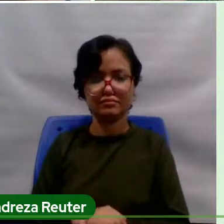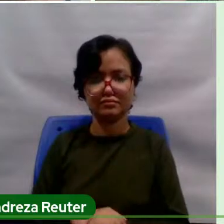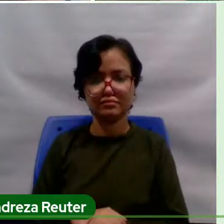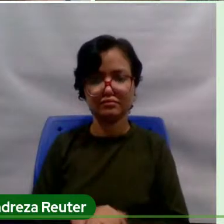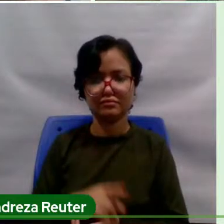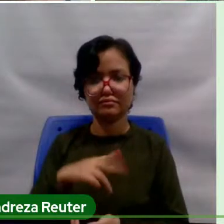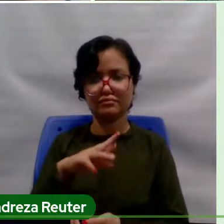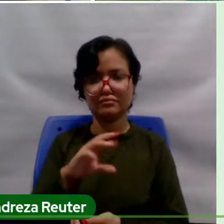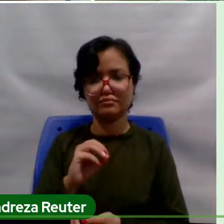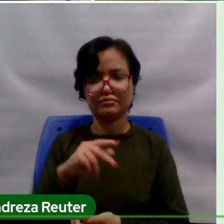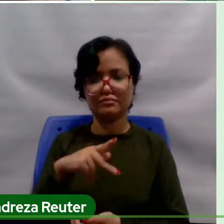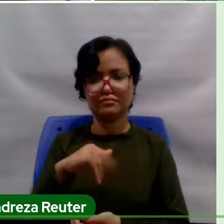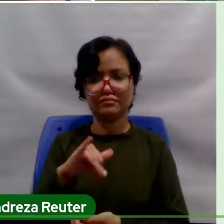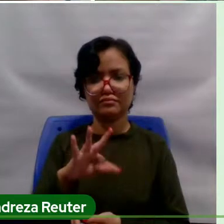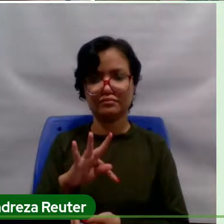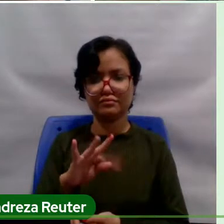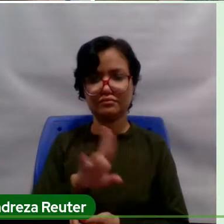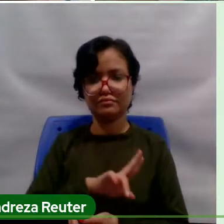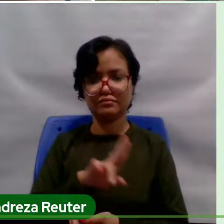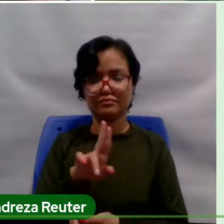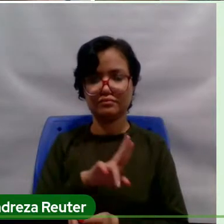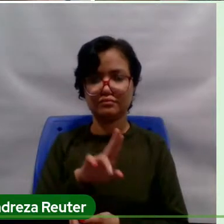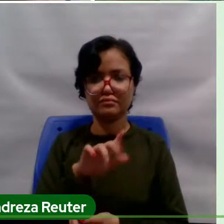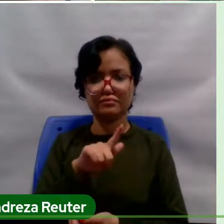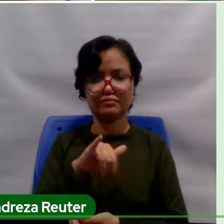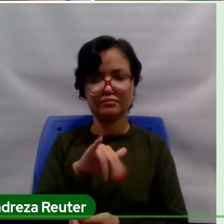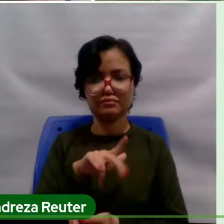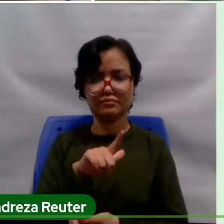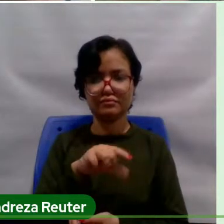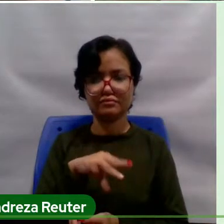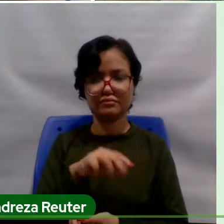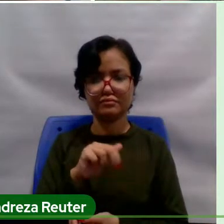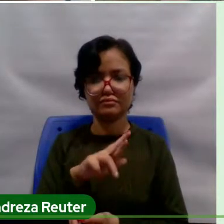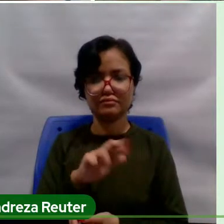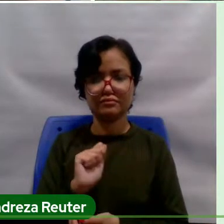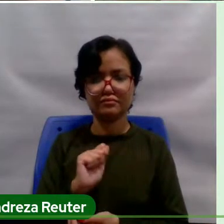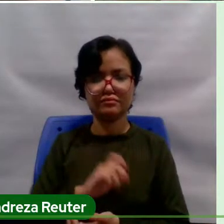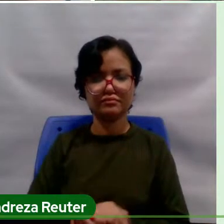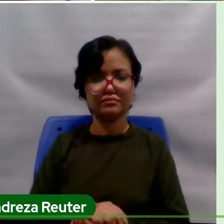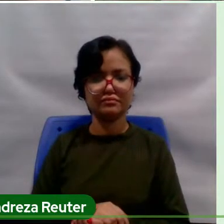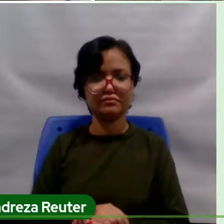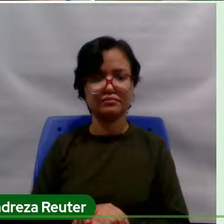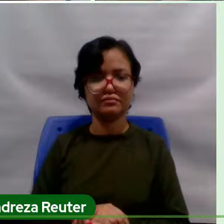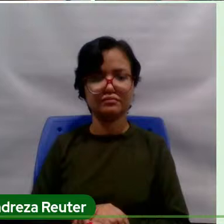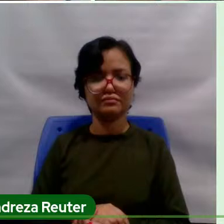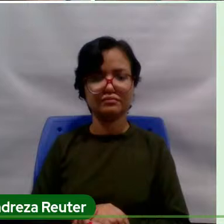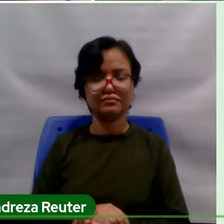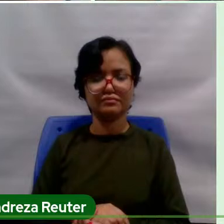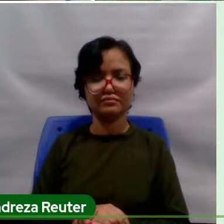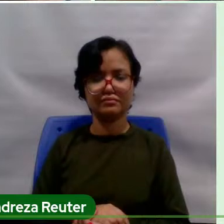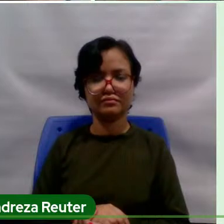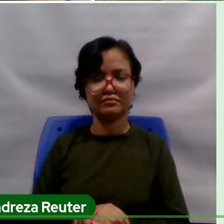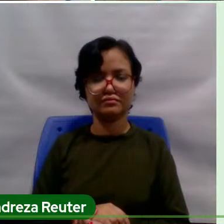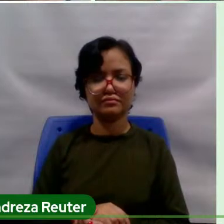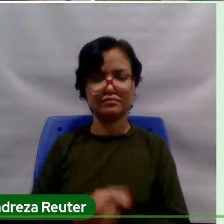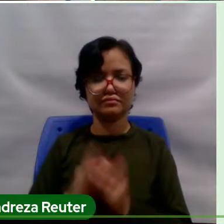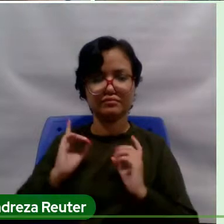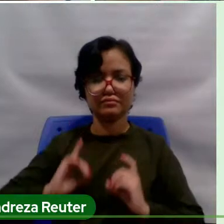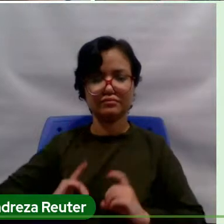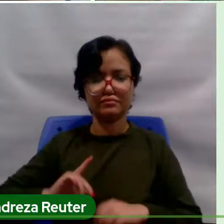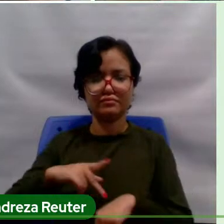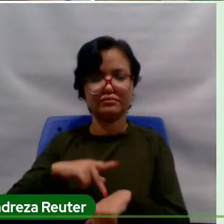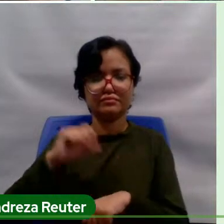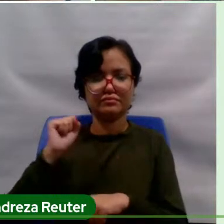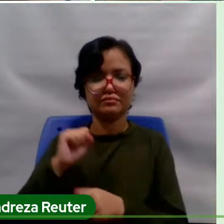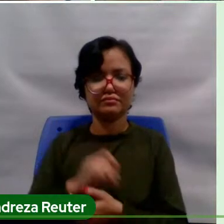doutora Gilmara Regina Lima Feio e o diretor de pós-graduação da Unifespa, professor